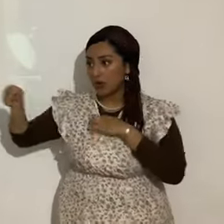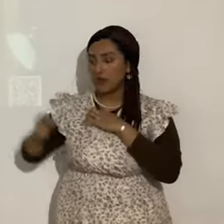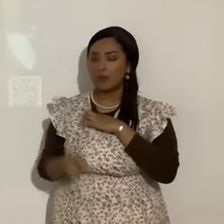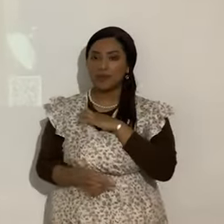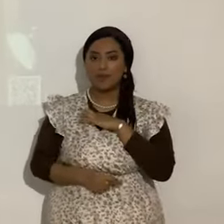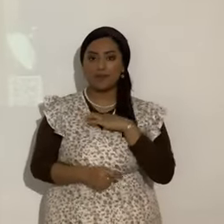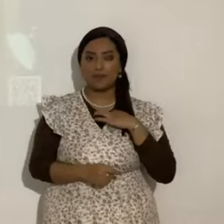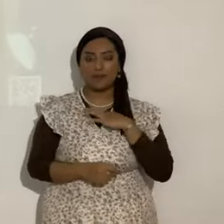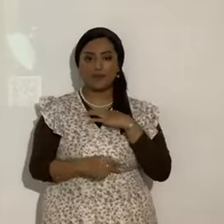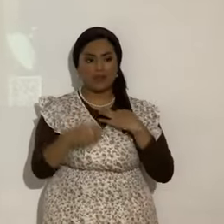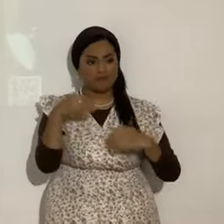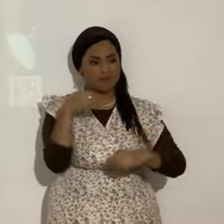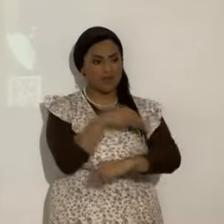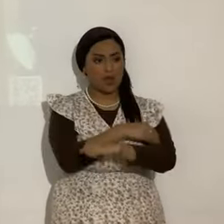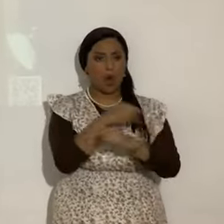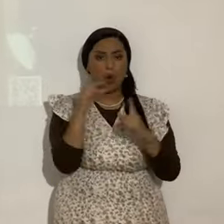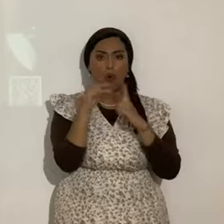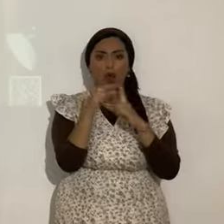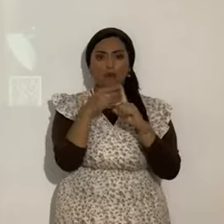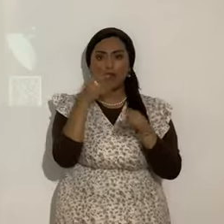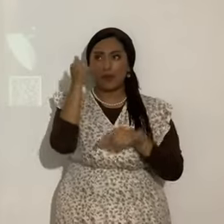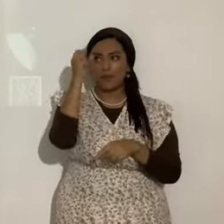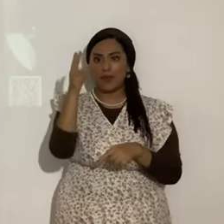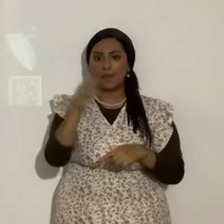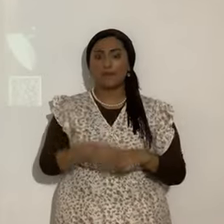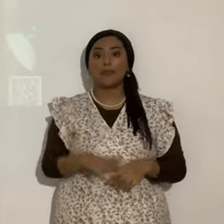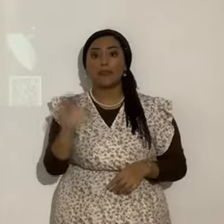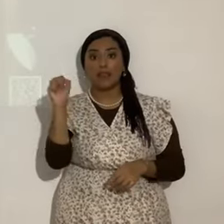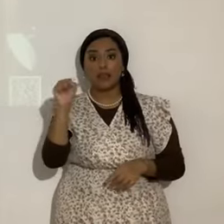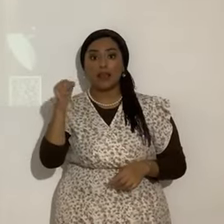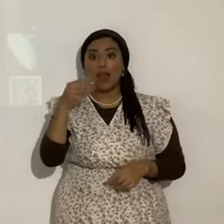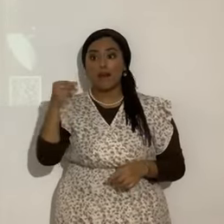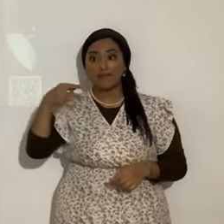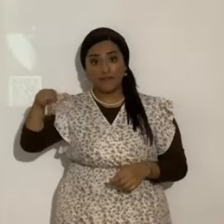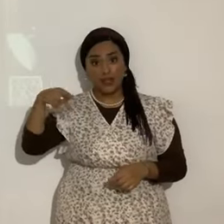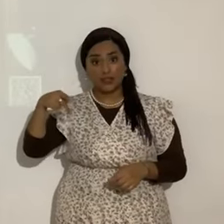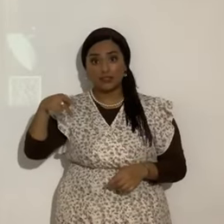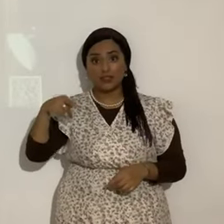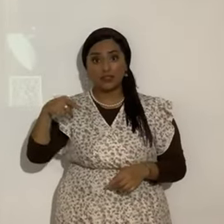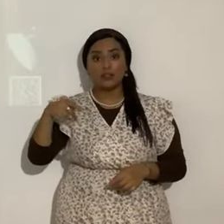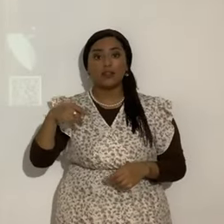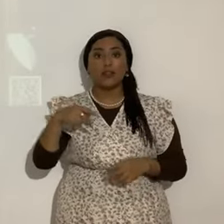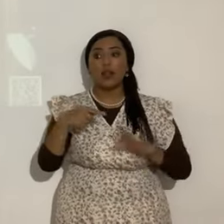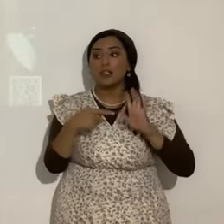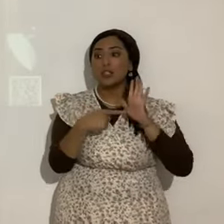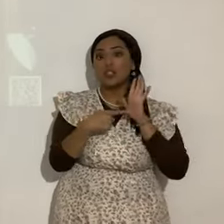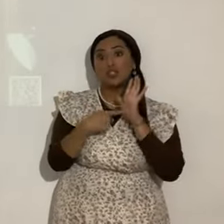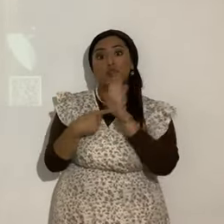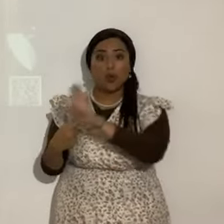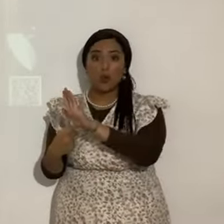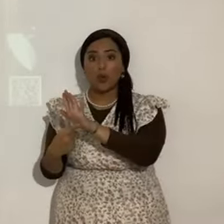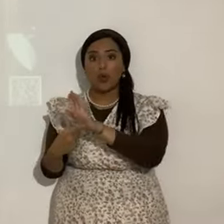Bendito es él. Ellos estaban mostrando que no eran descendientes